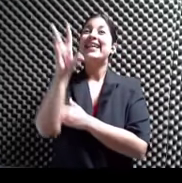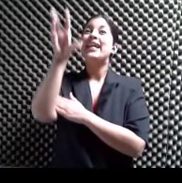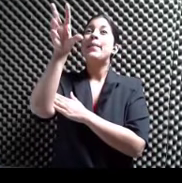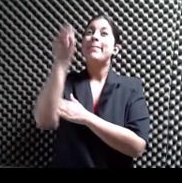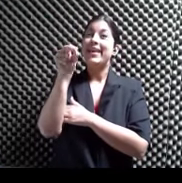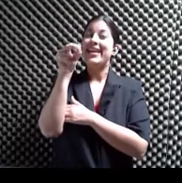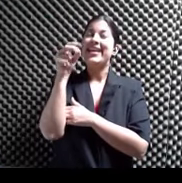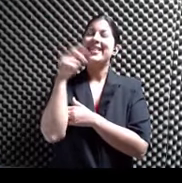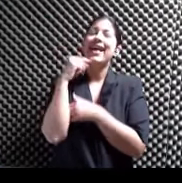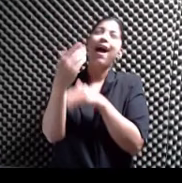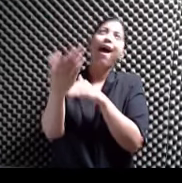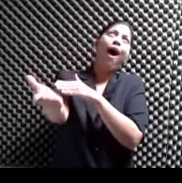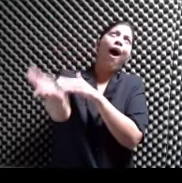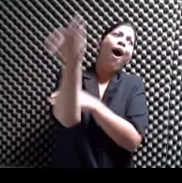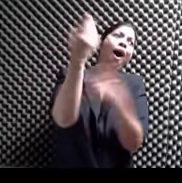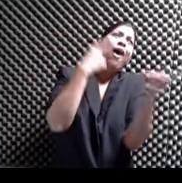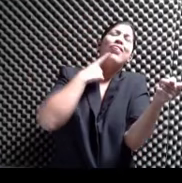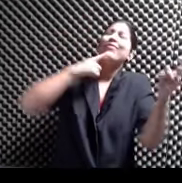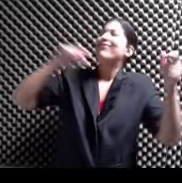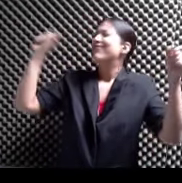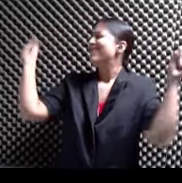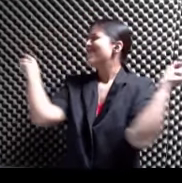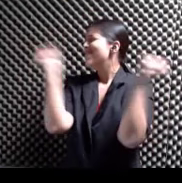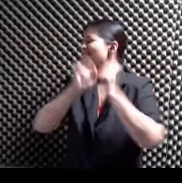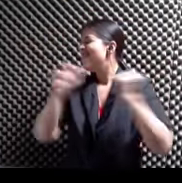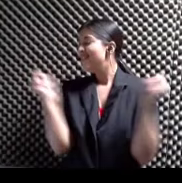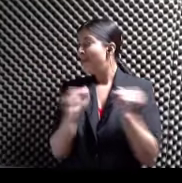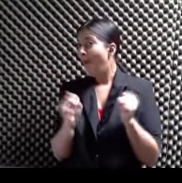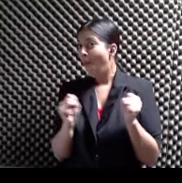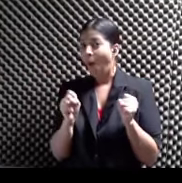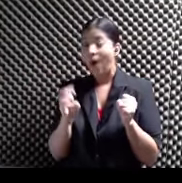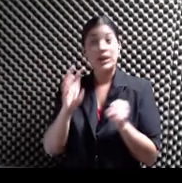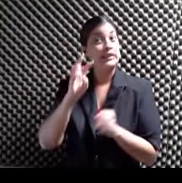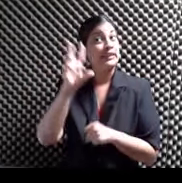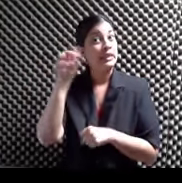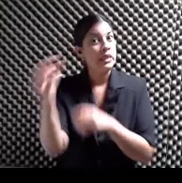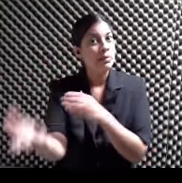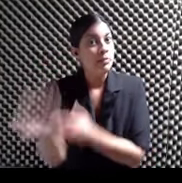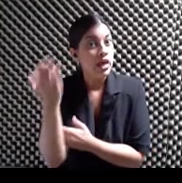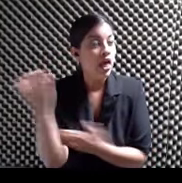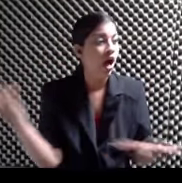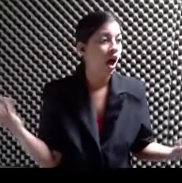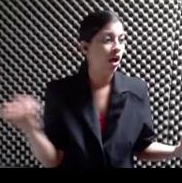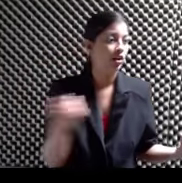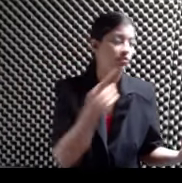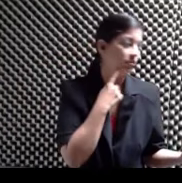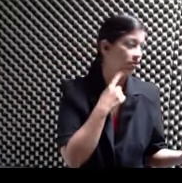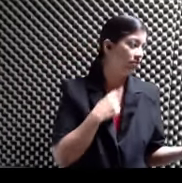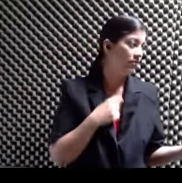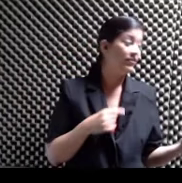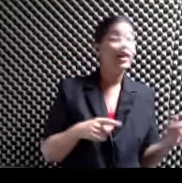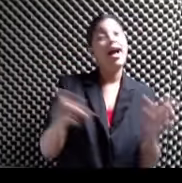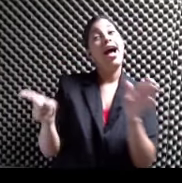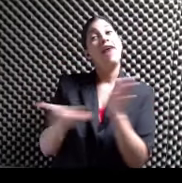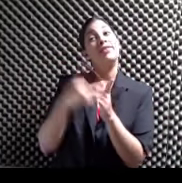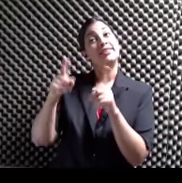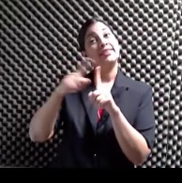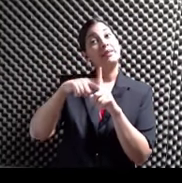frío Ay señor Porque se hace frío A con sol A veces las temperaturas Nos engañan Pero quién sabe Si hace